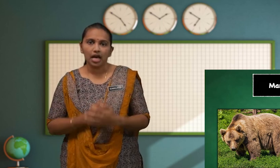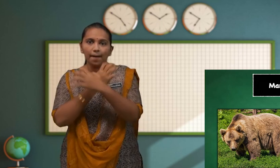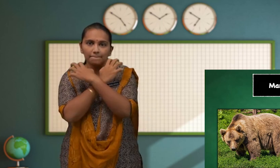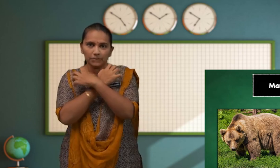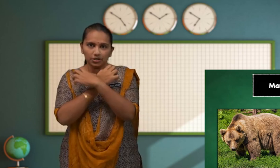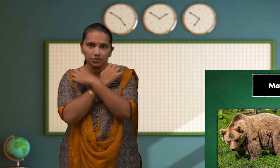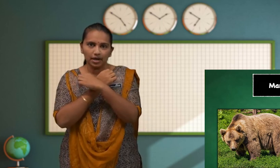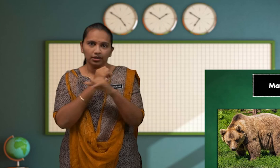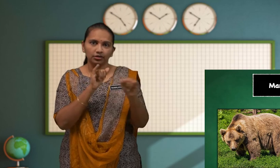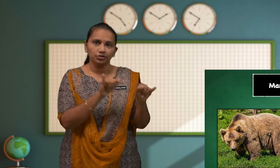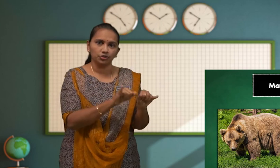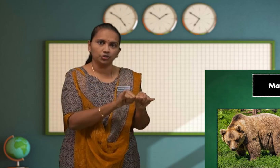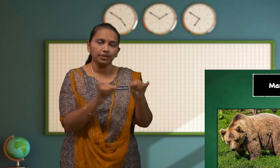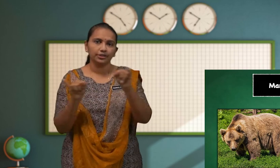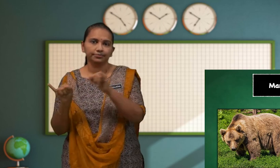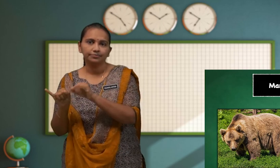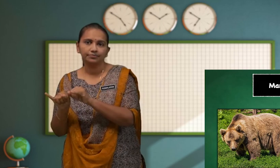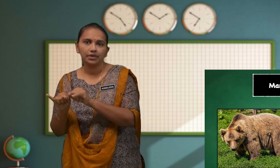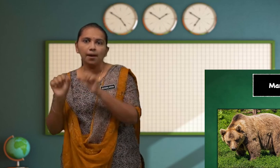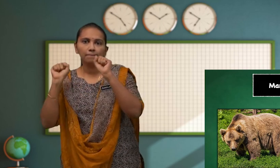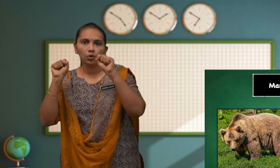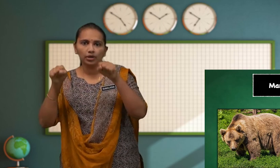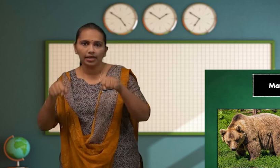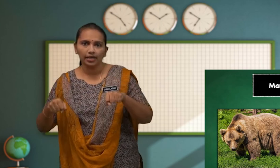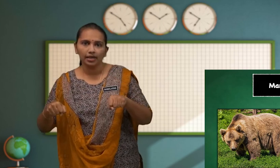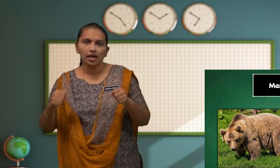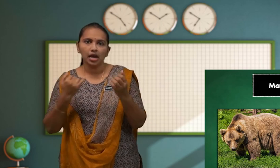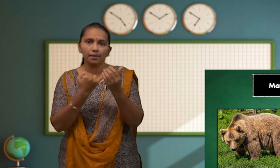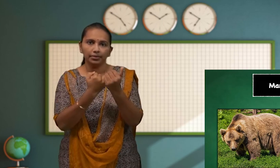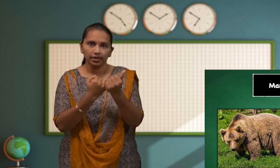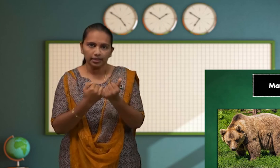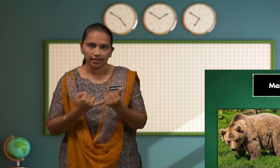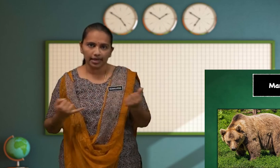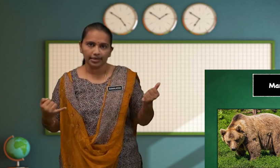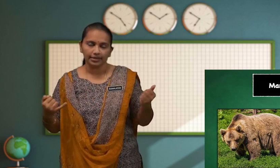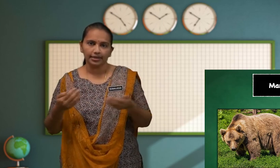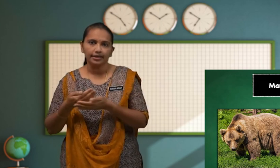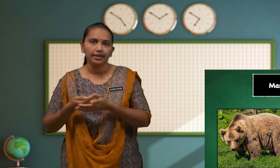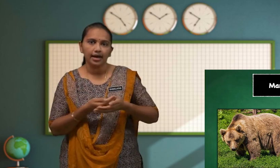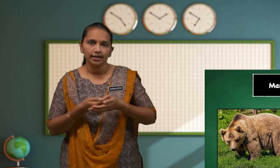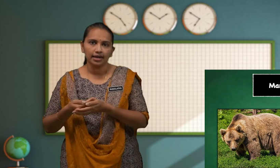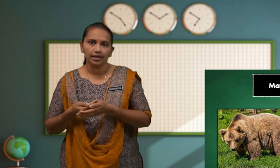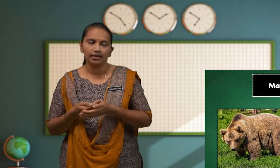Beruang Juga Boleh Melahirkan Anak